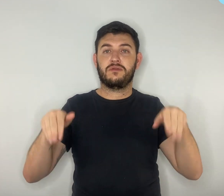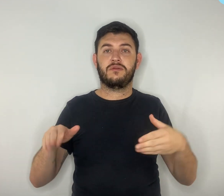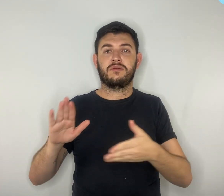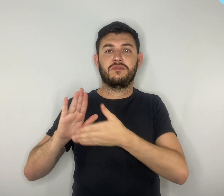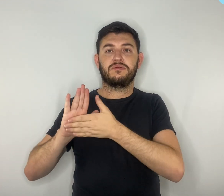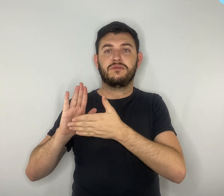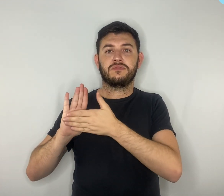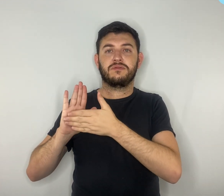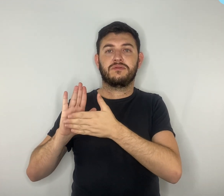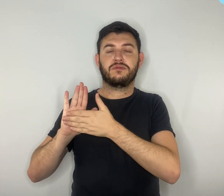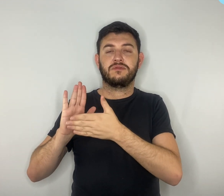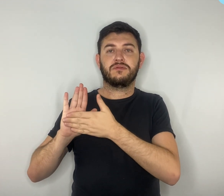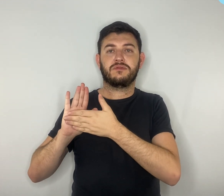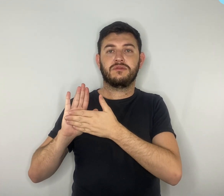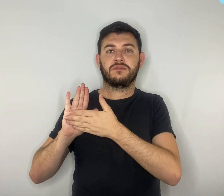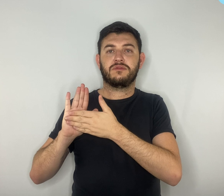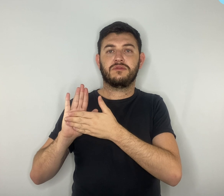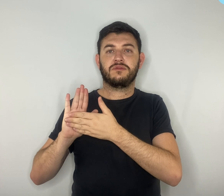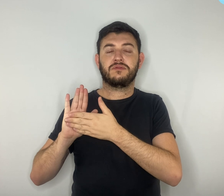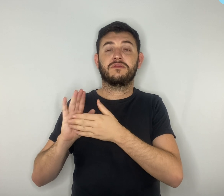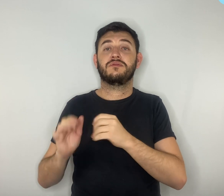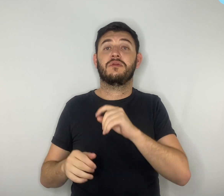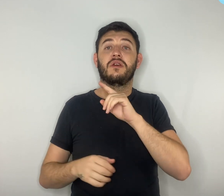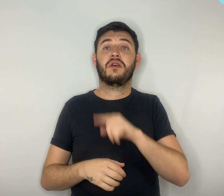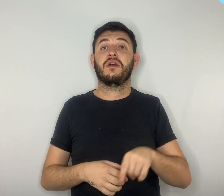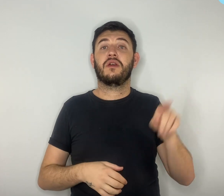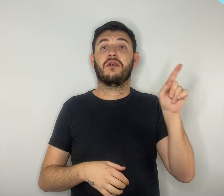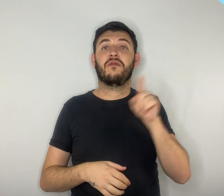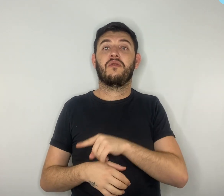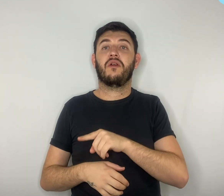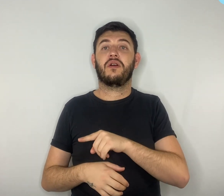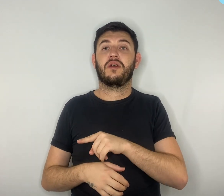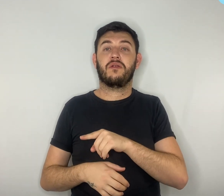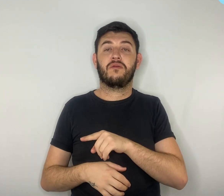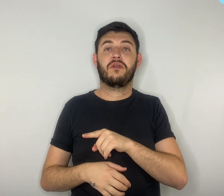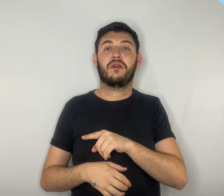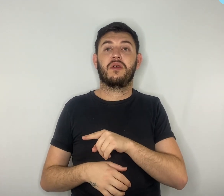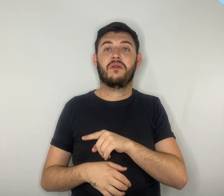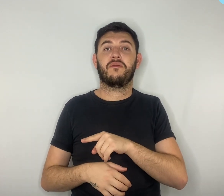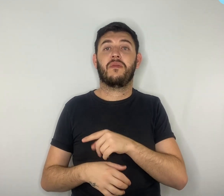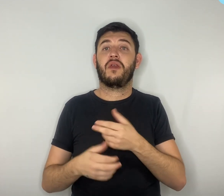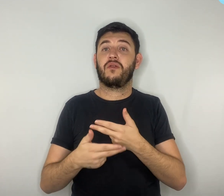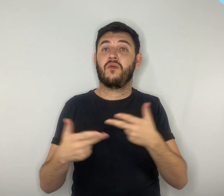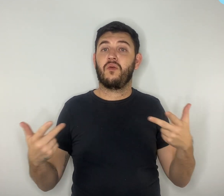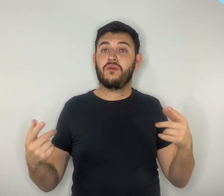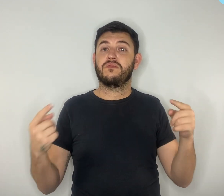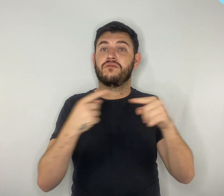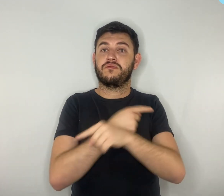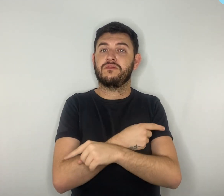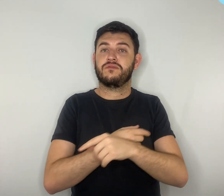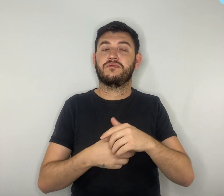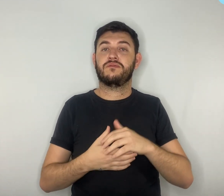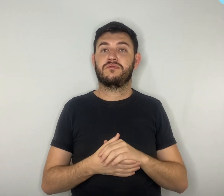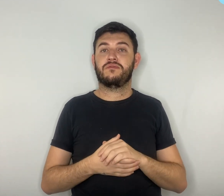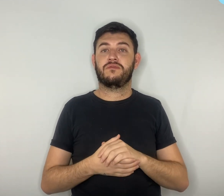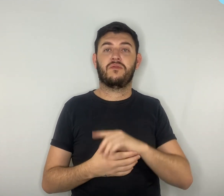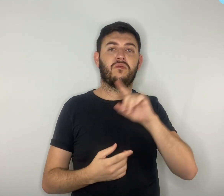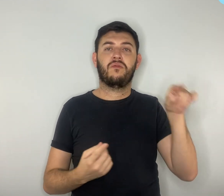legislativa, revogam-se as disposições em contrário. O objetivo é termos um